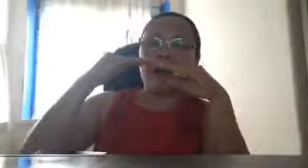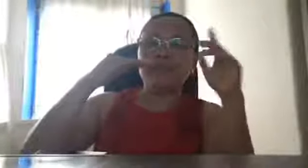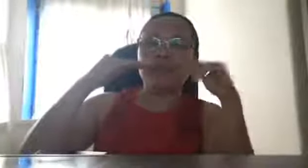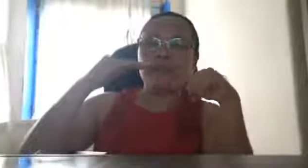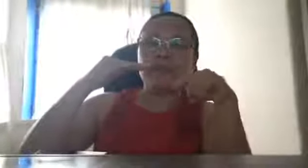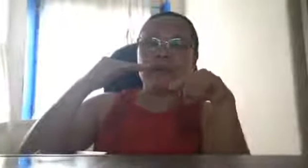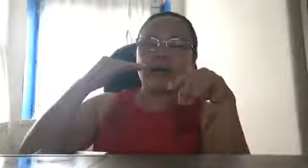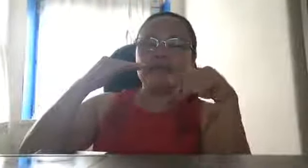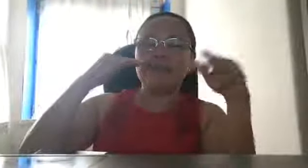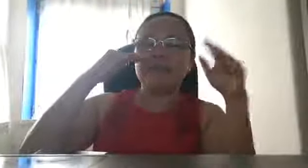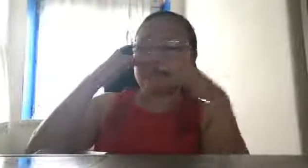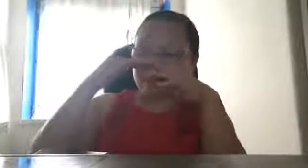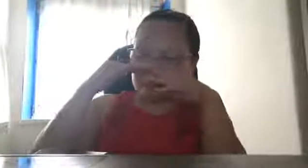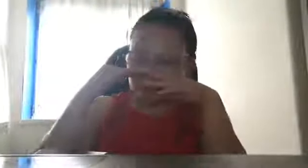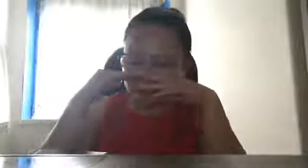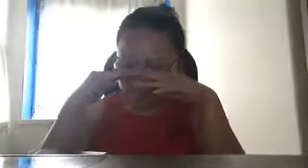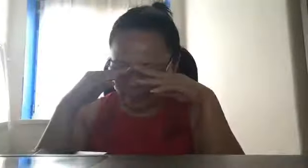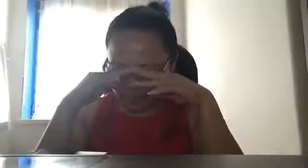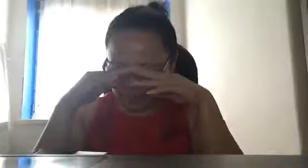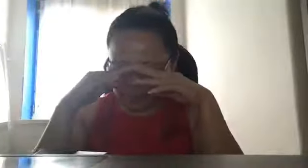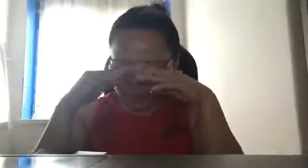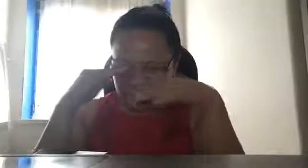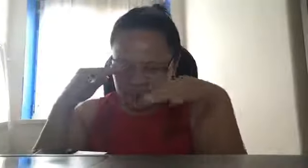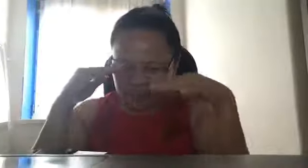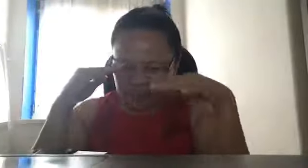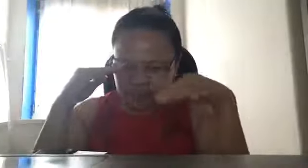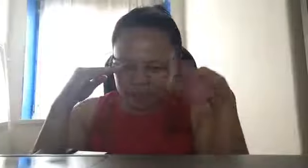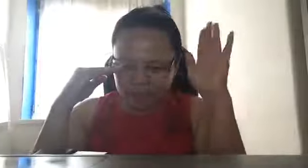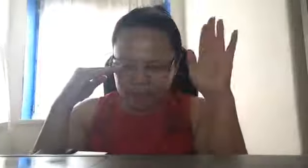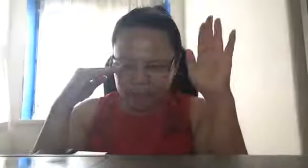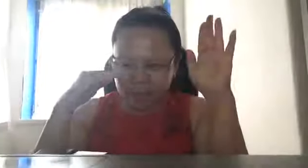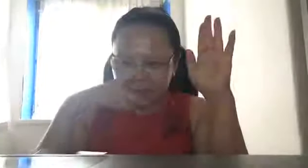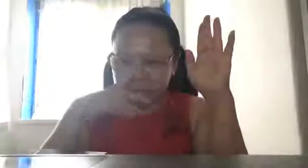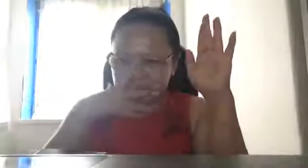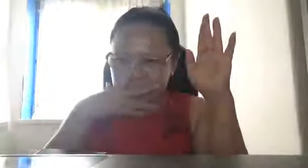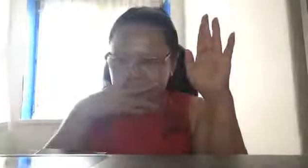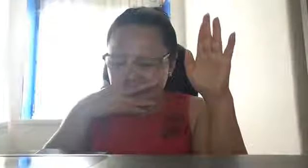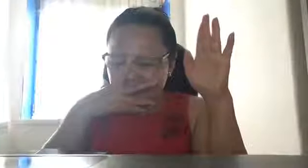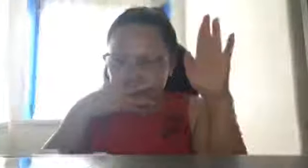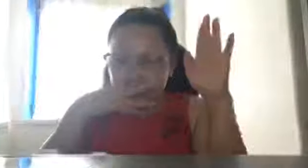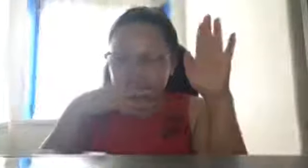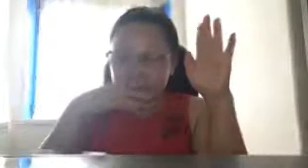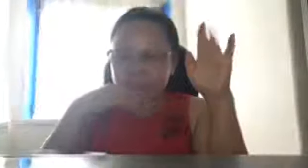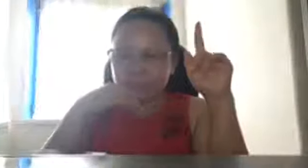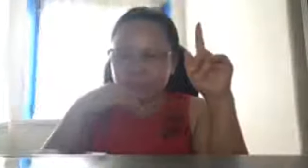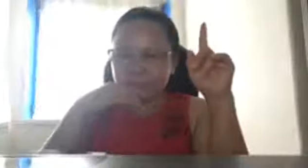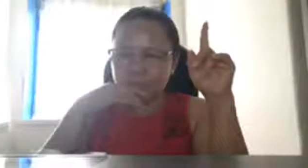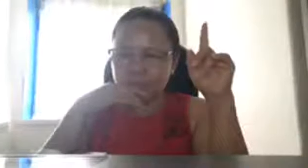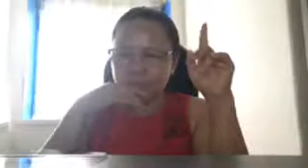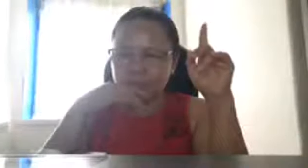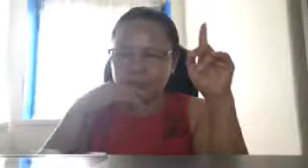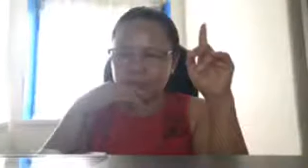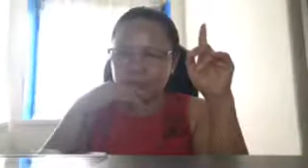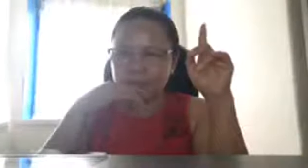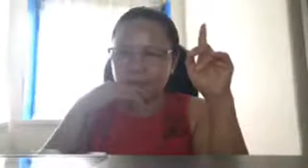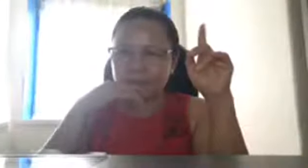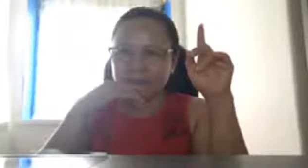underwater, under, kasi, sila, ang radar nila, since, mga, species scientist sila, ang tawag sa